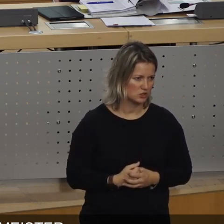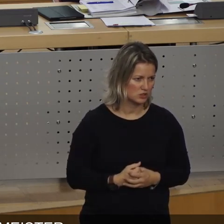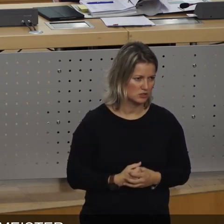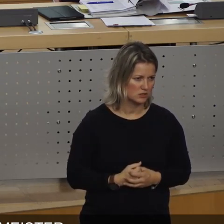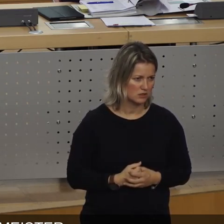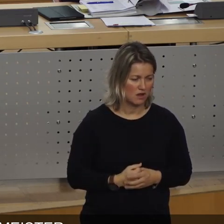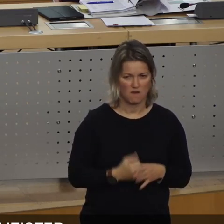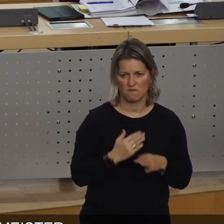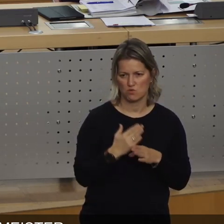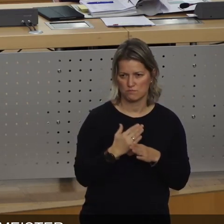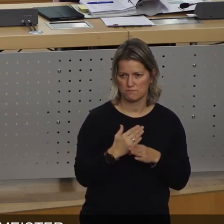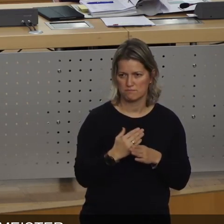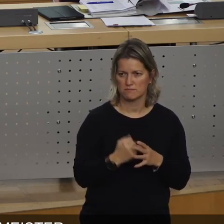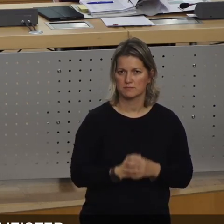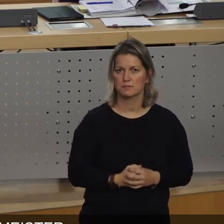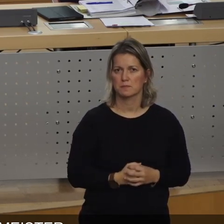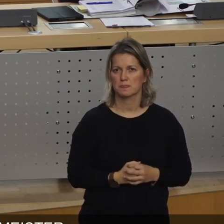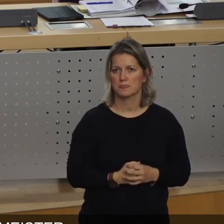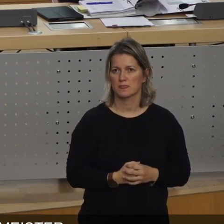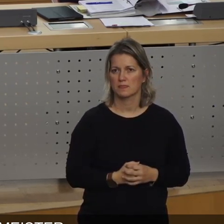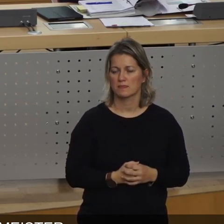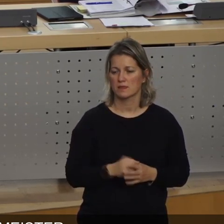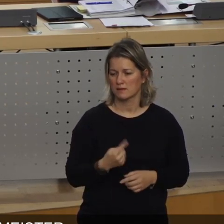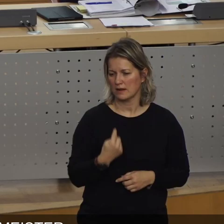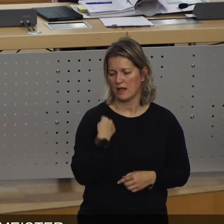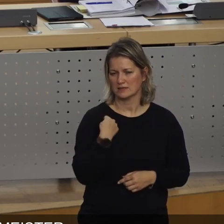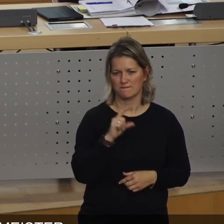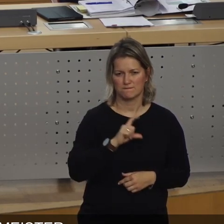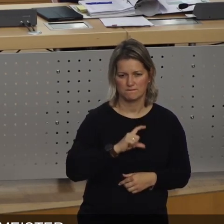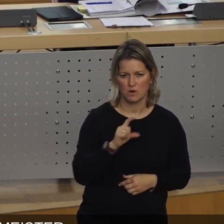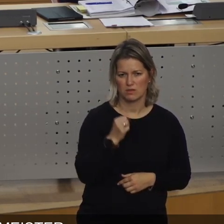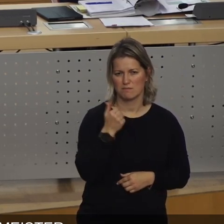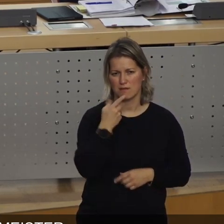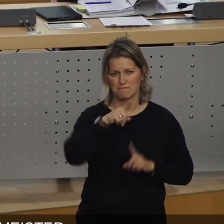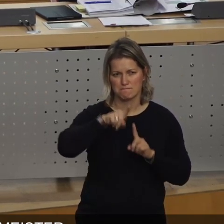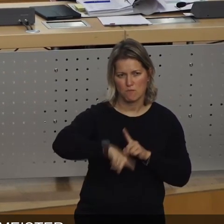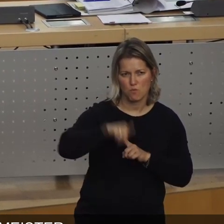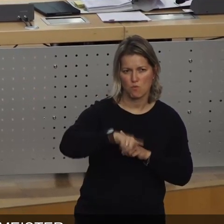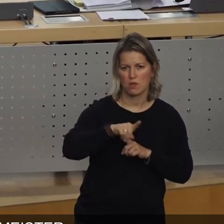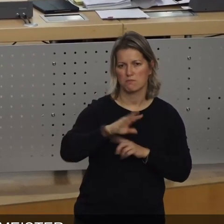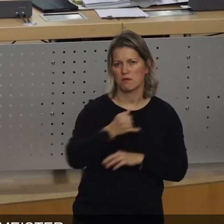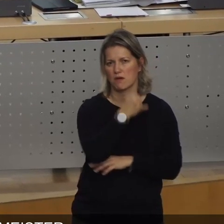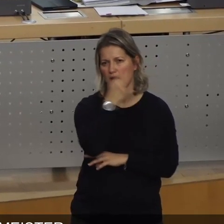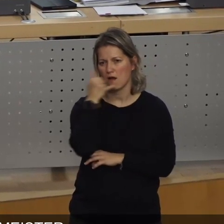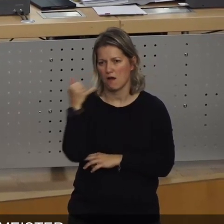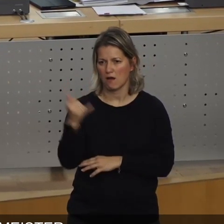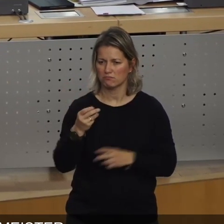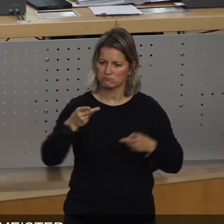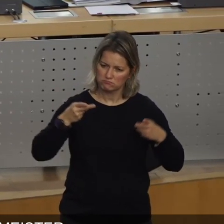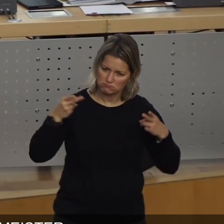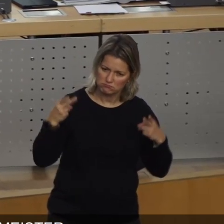Zumal wir in den letzten Wochen, Monaten, man kann schon sagen Jahren wirklich